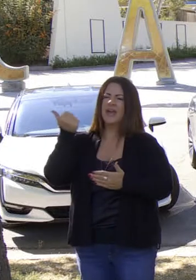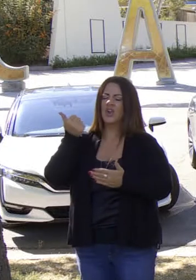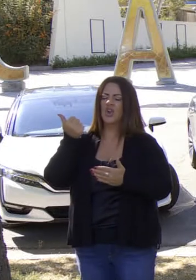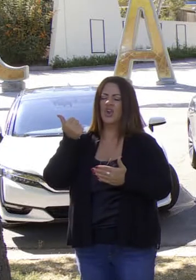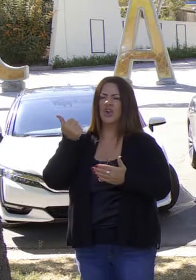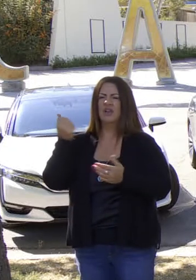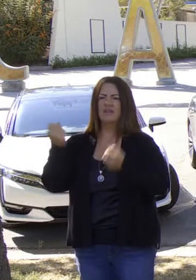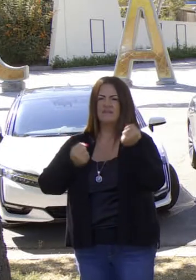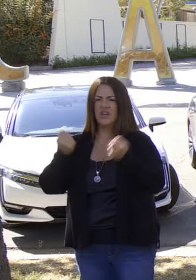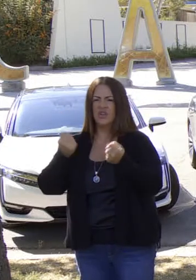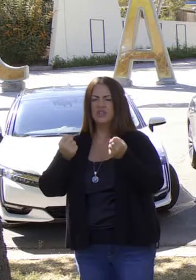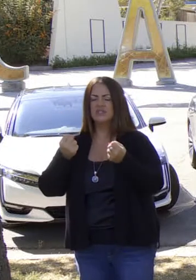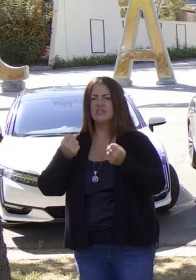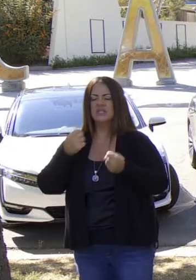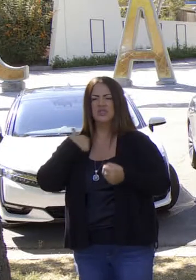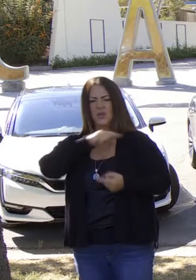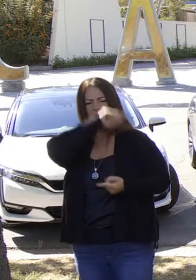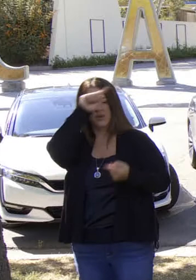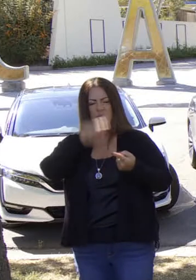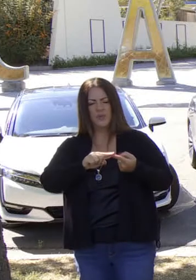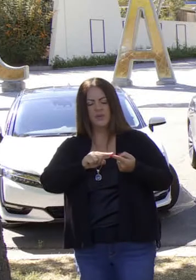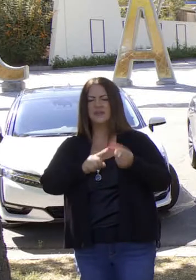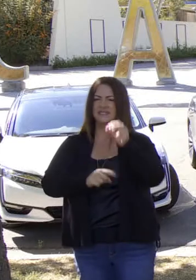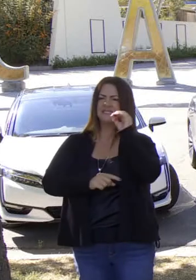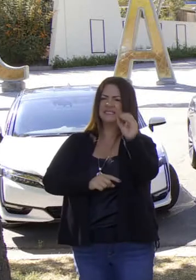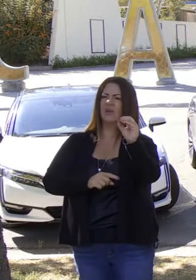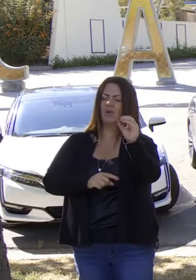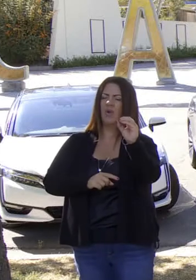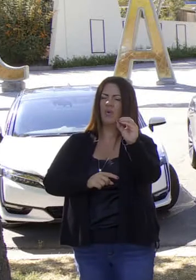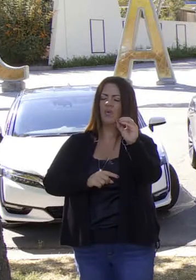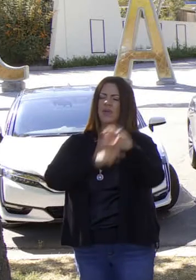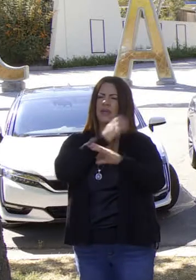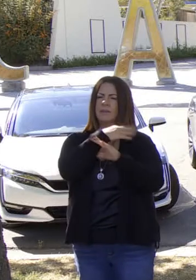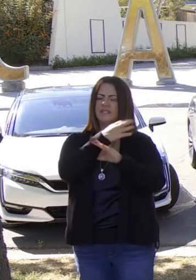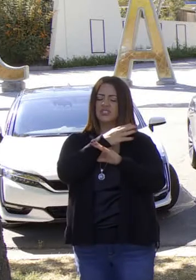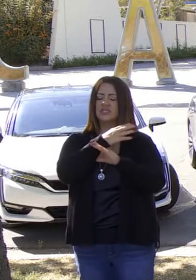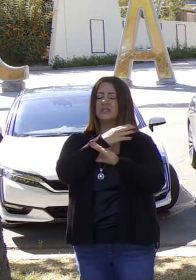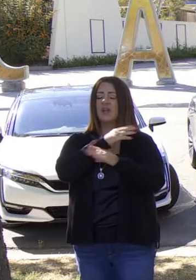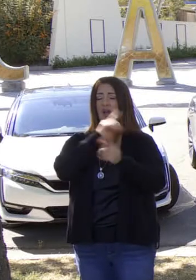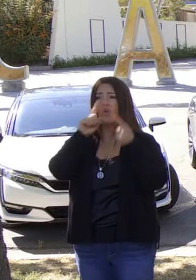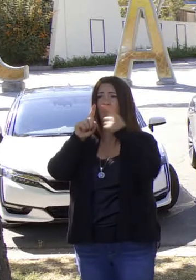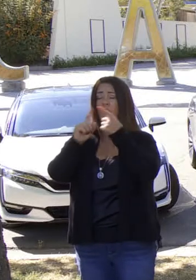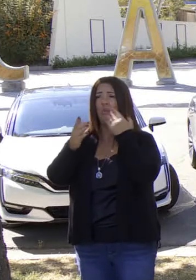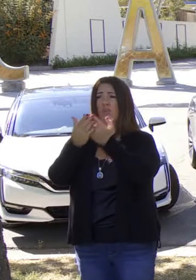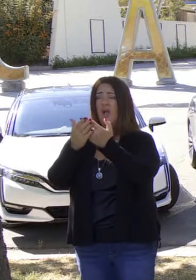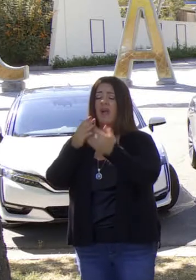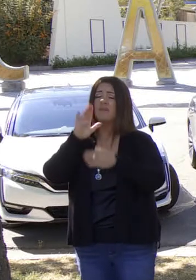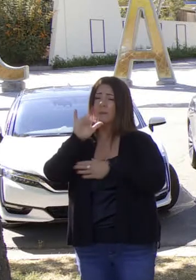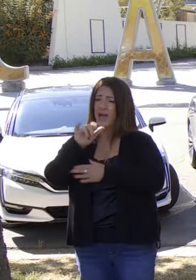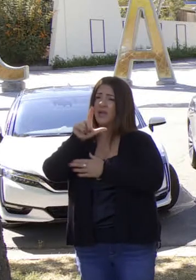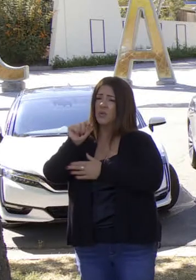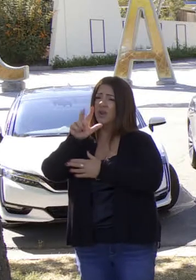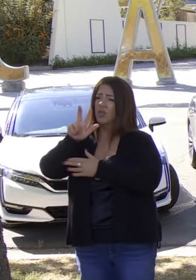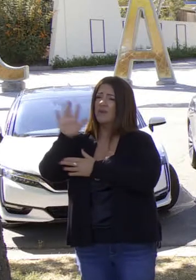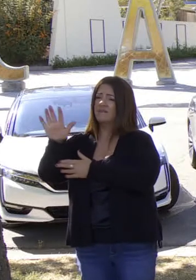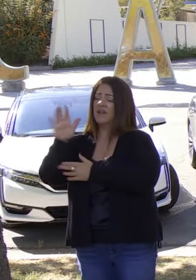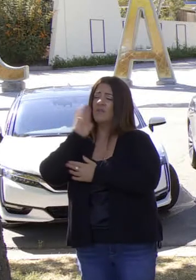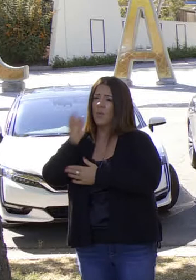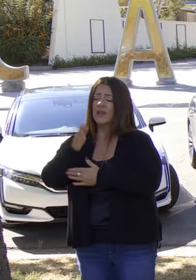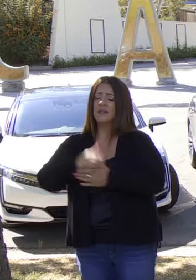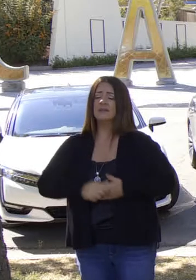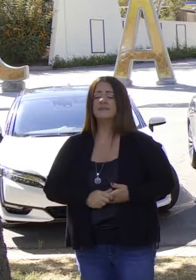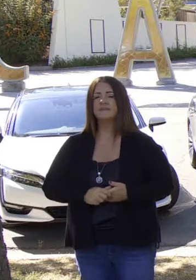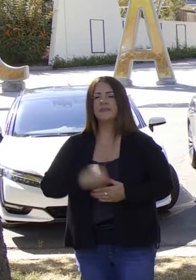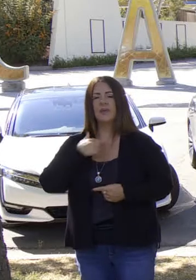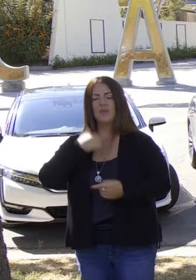tecnología. La idea es llegar a cero emisiones para el año 2035. Y los últimos dos puntos.